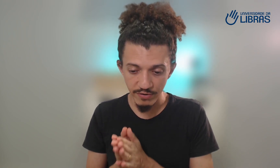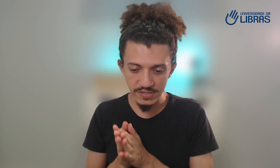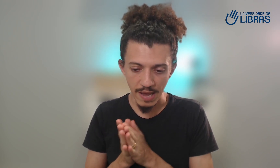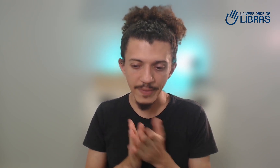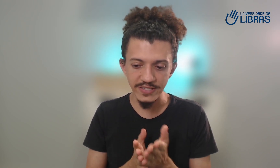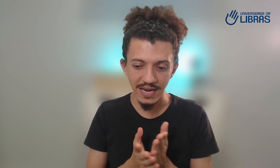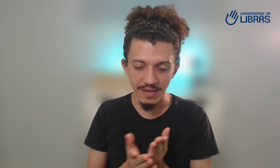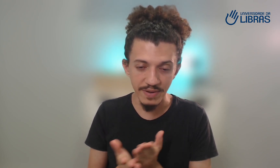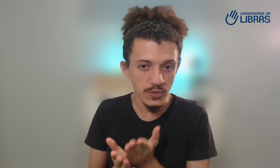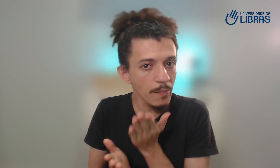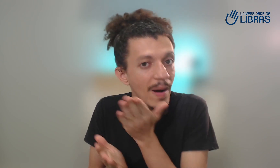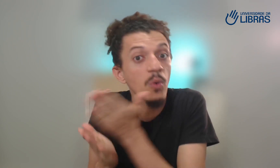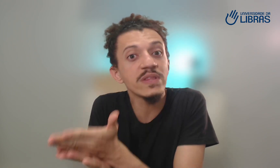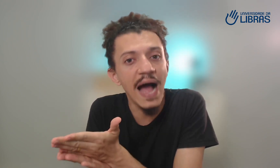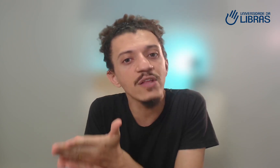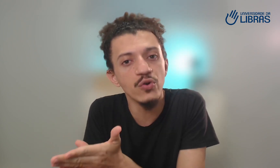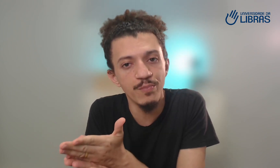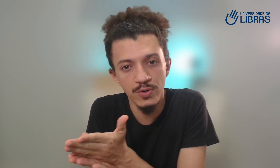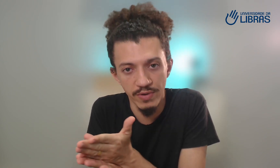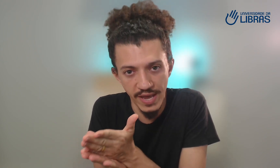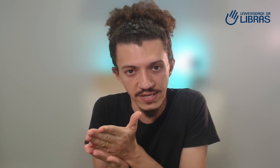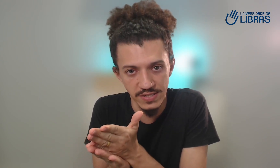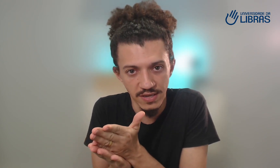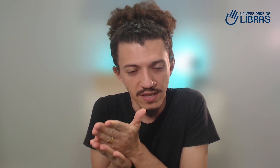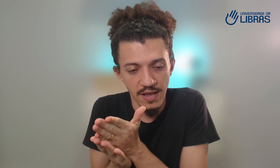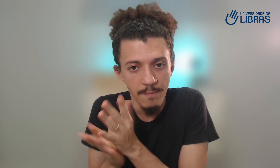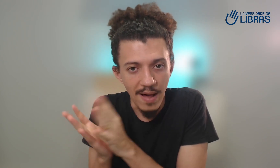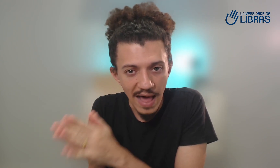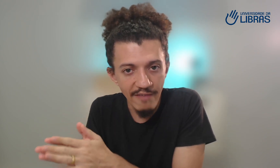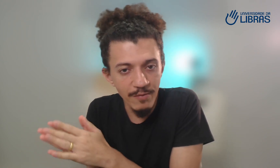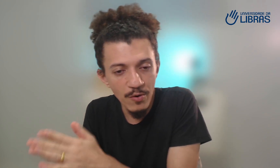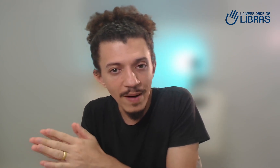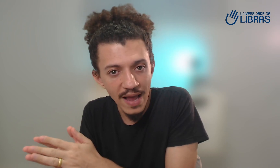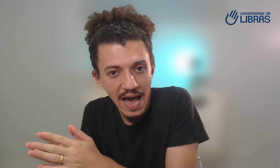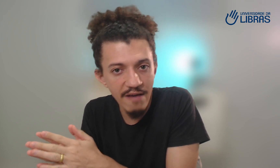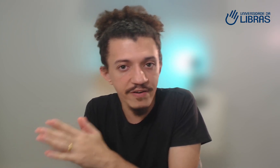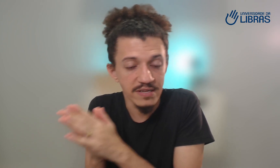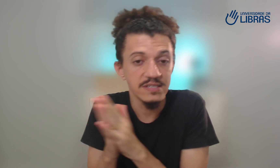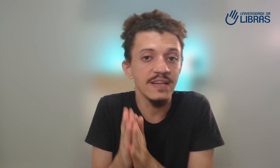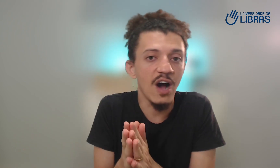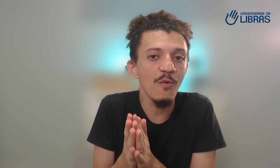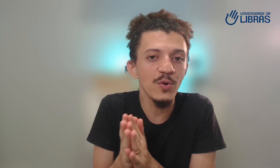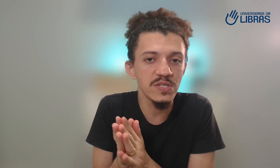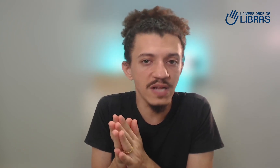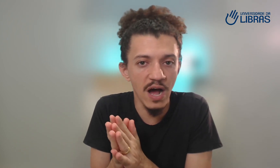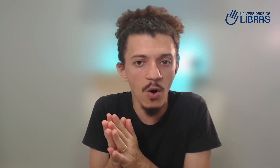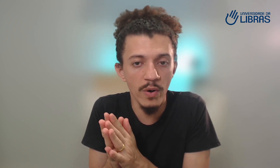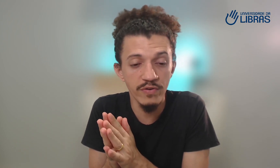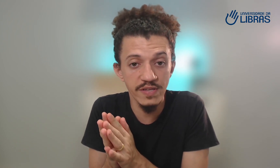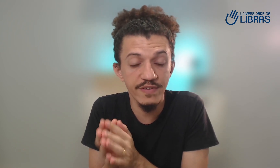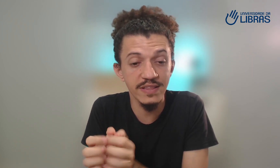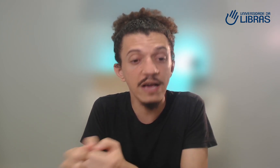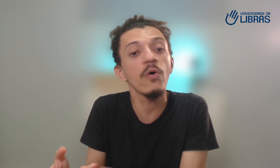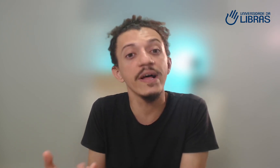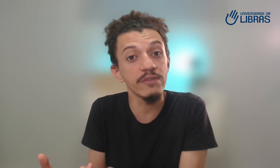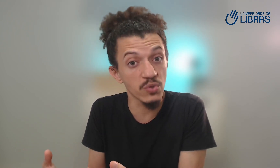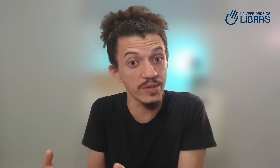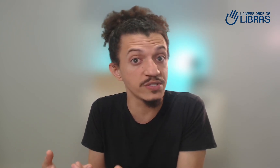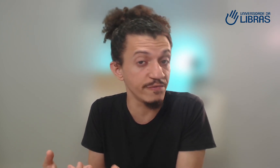você aprende a Libras tudo pautado no português, palavra por palavra, sinal por sinal, e você fica decorando as coisas de